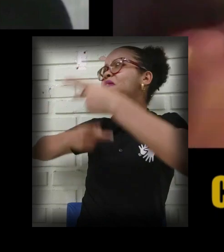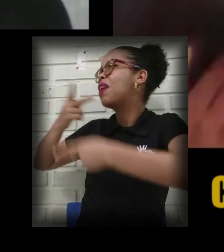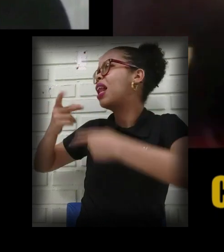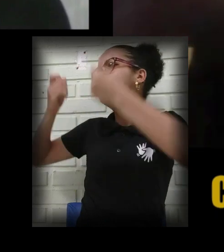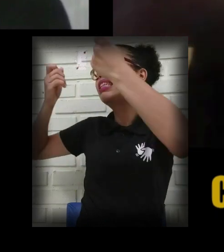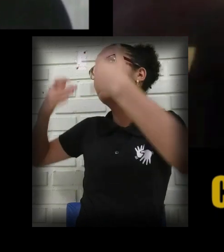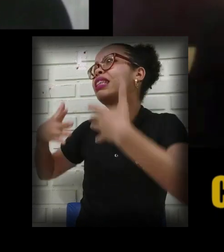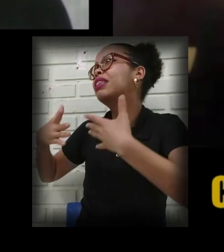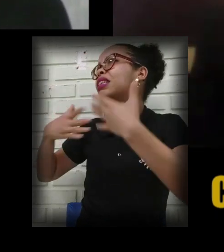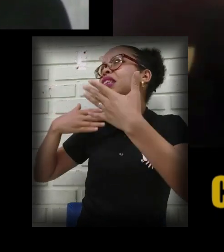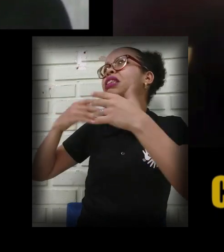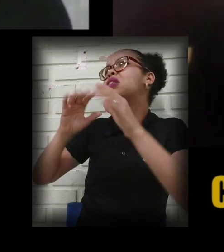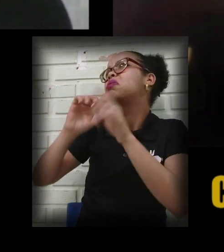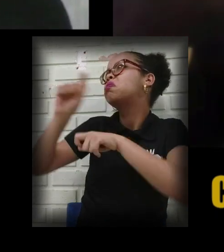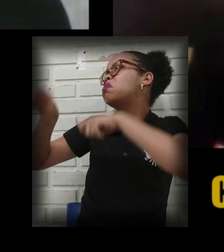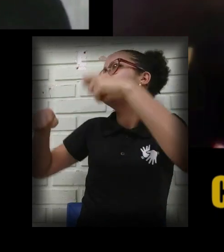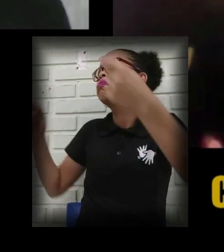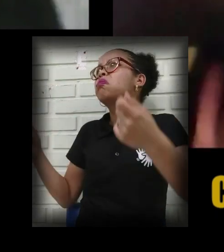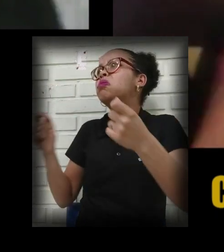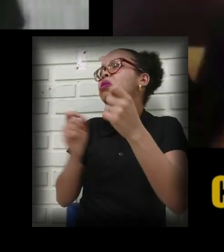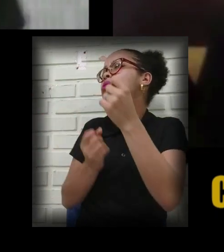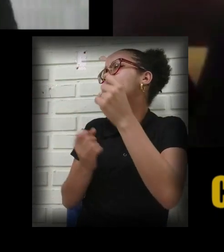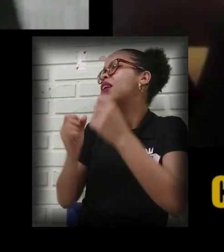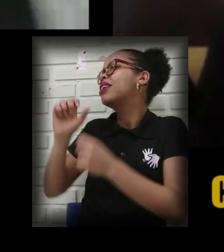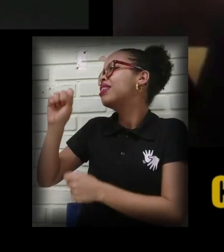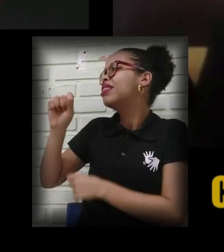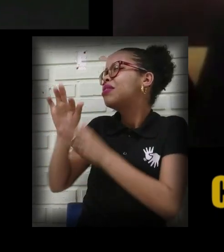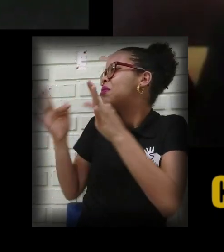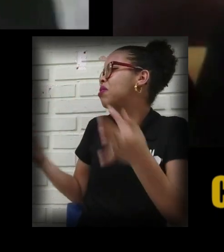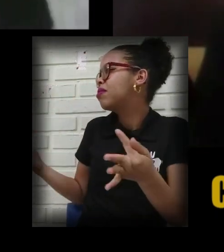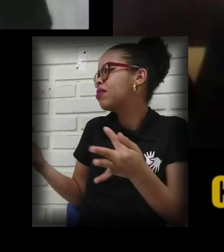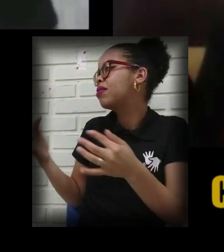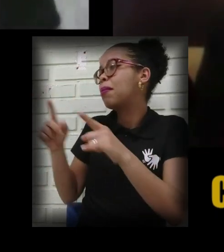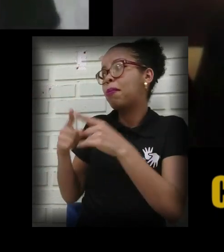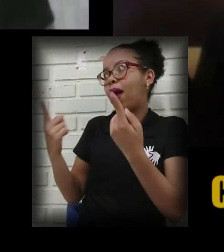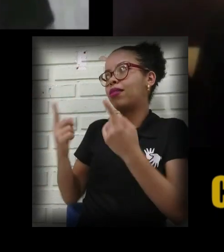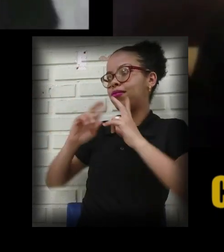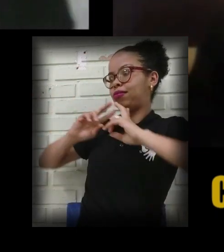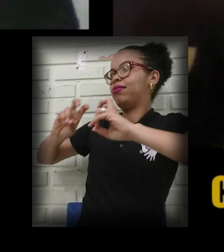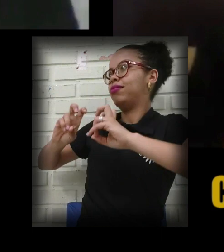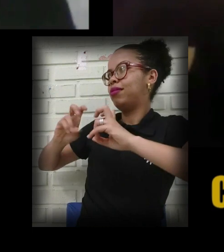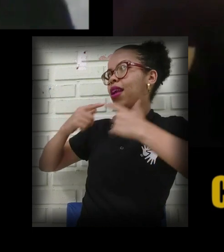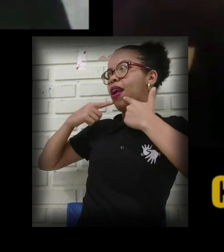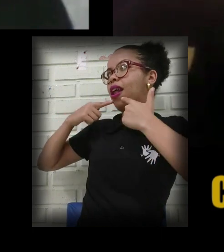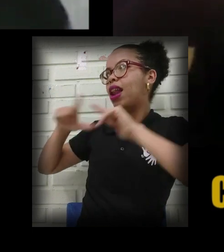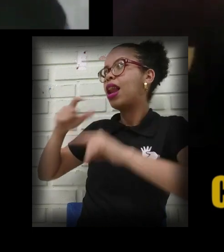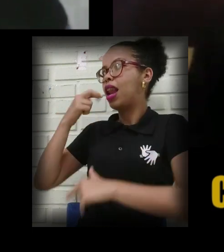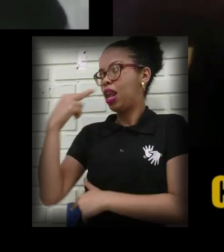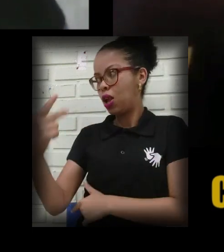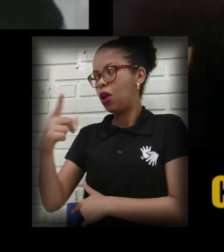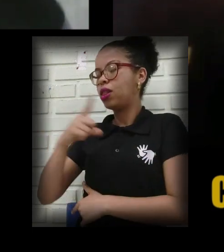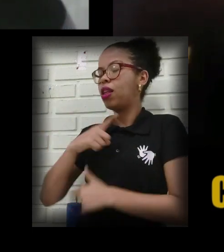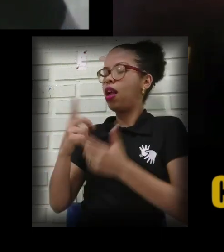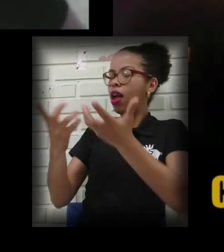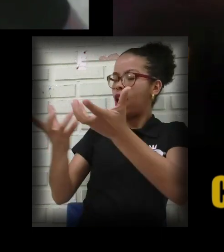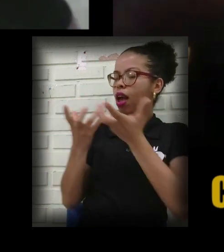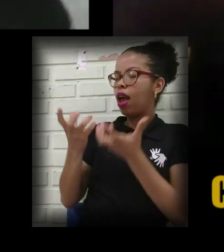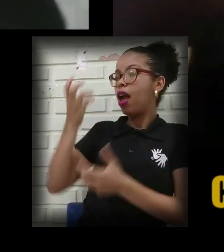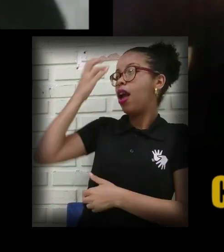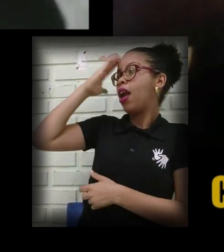de uma forma aleatória. E, quando você reconhece essa língua, que busca entender a expressão,